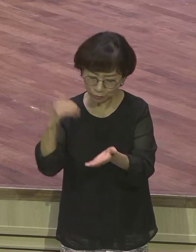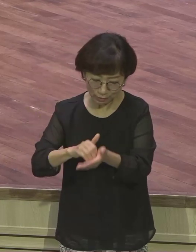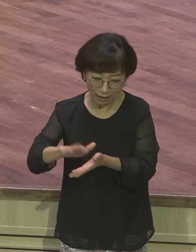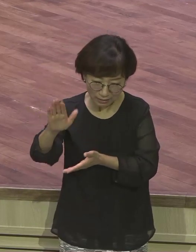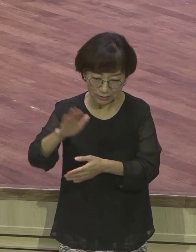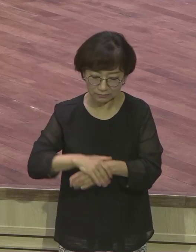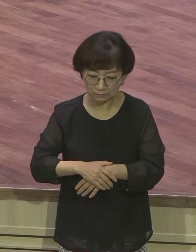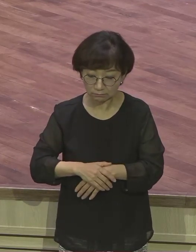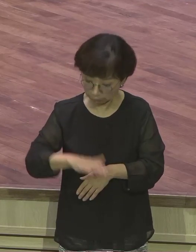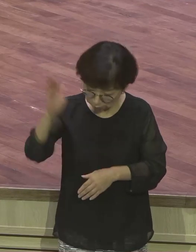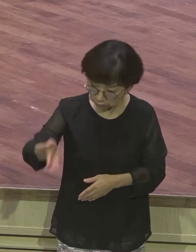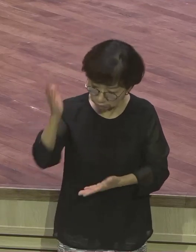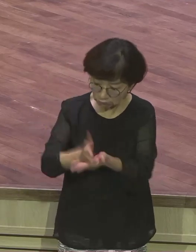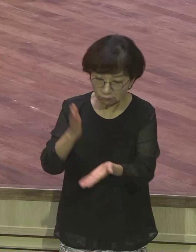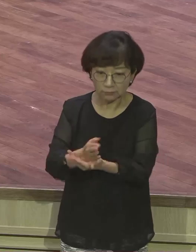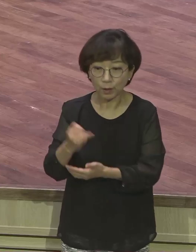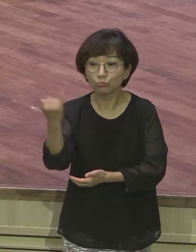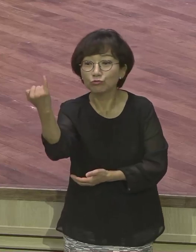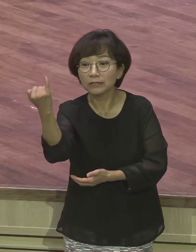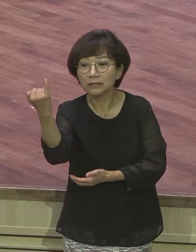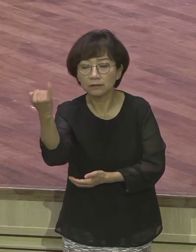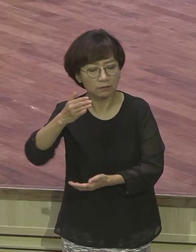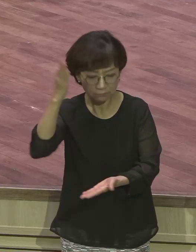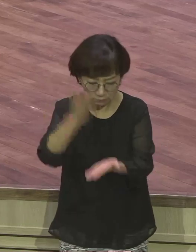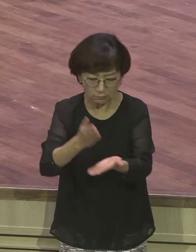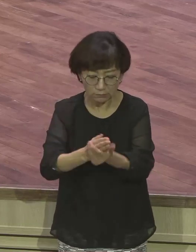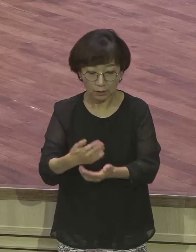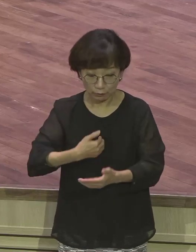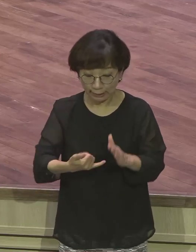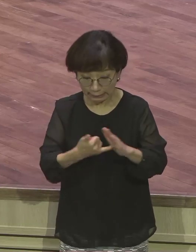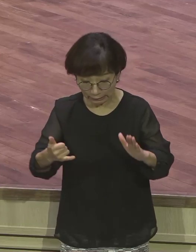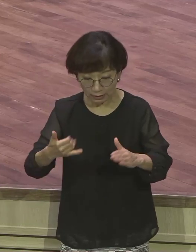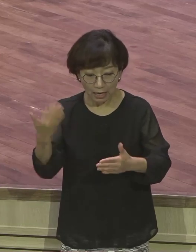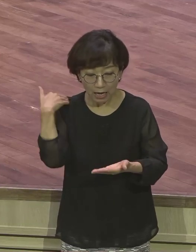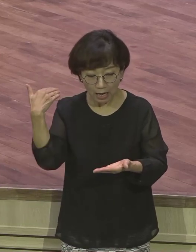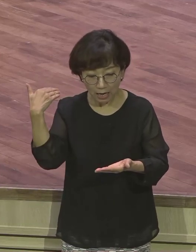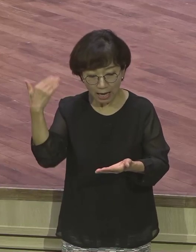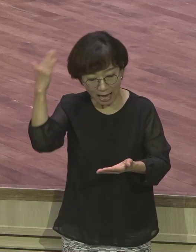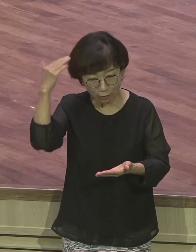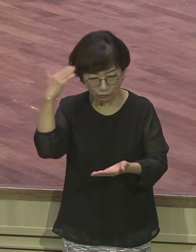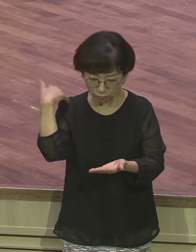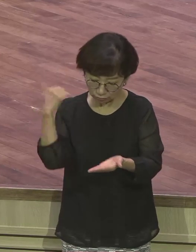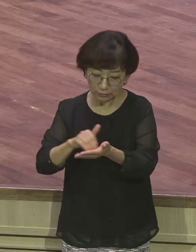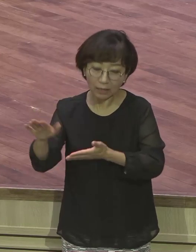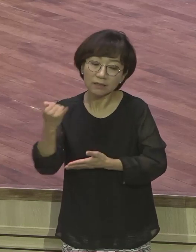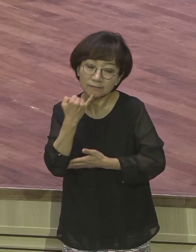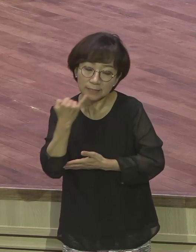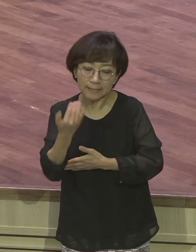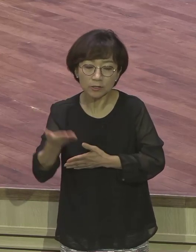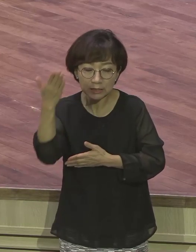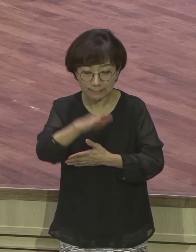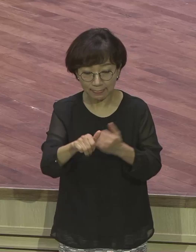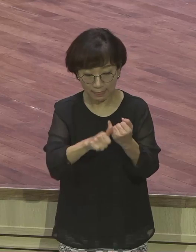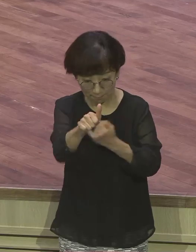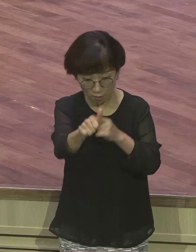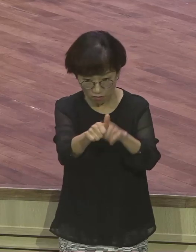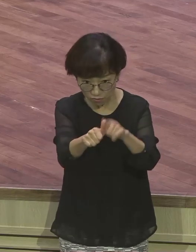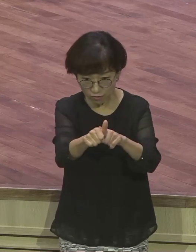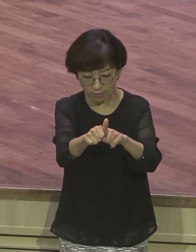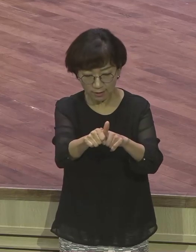당신 성공할 거야. 끝까지 해. 이래가지고 이 어려움을 말이야. 굉장한 어려움 그 가난의 어려움을 그